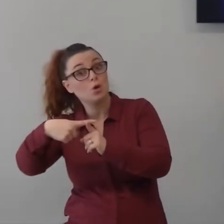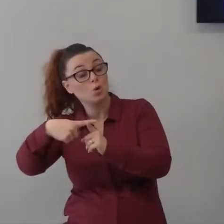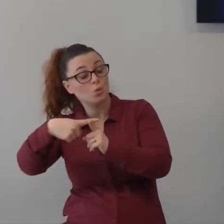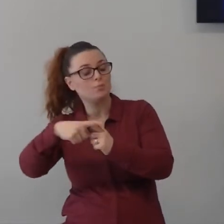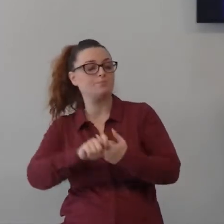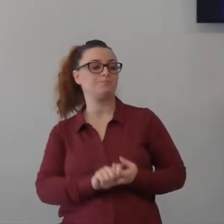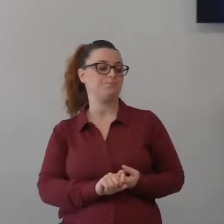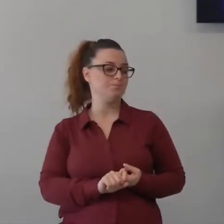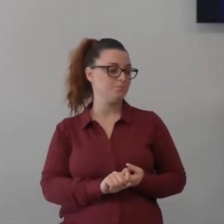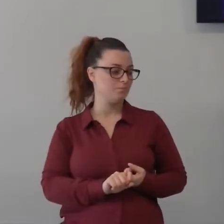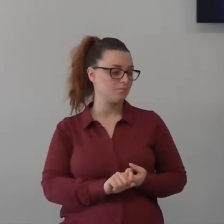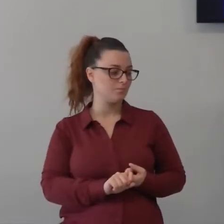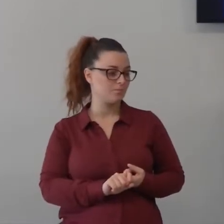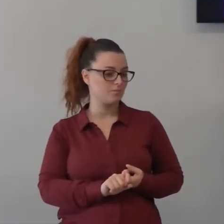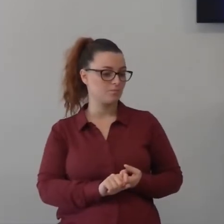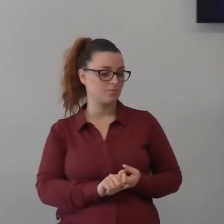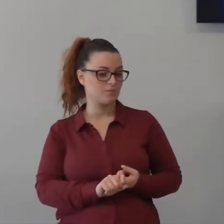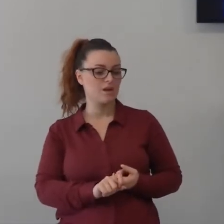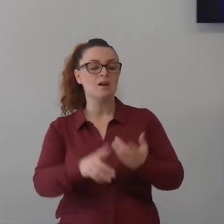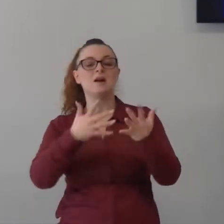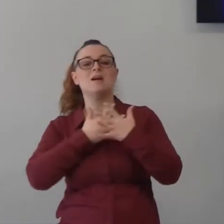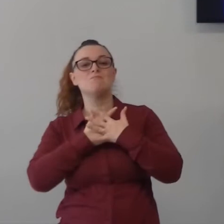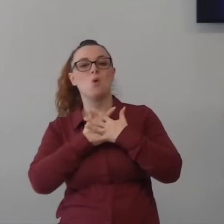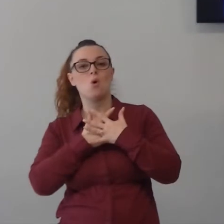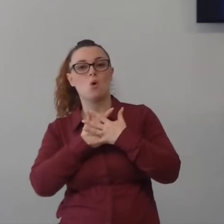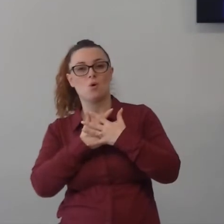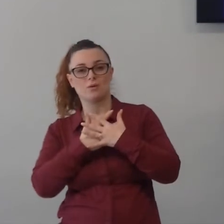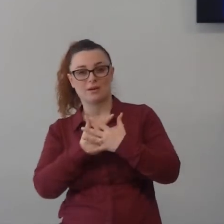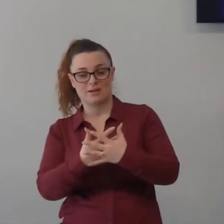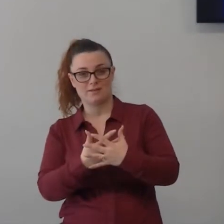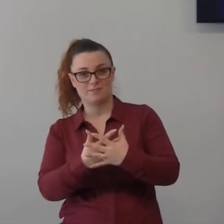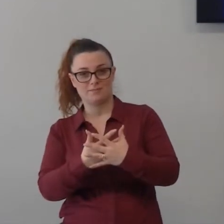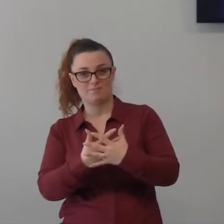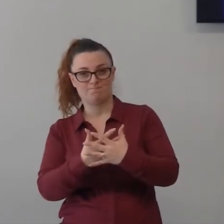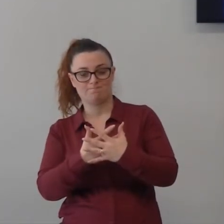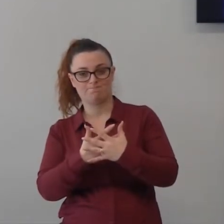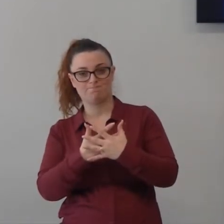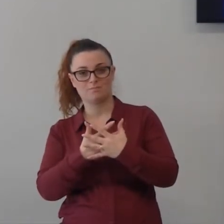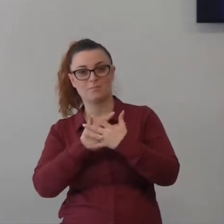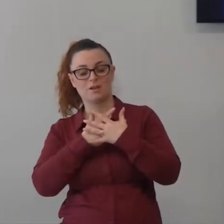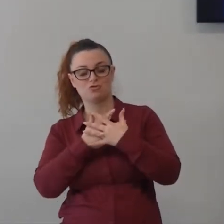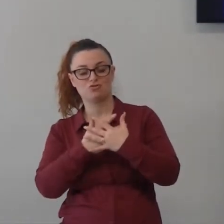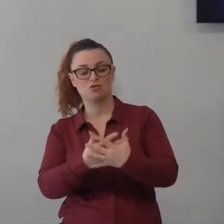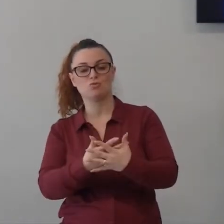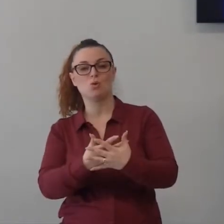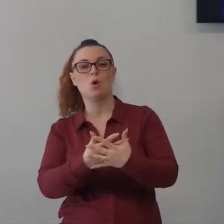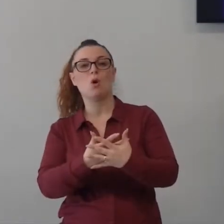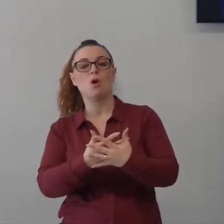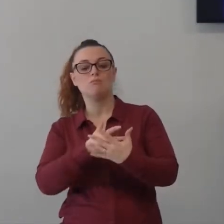volta non ha amore per te Gesù non ha amore Gesù è amore